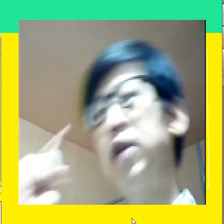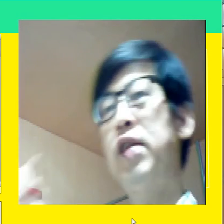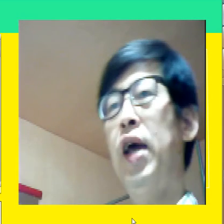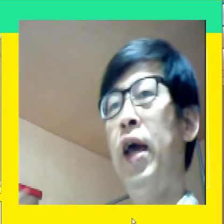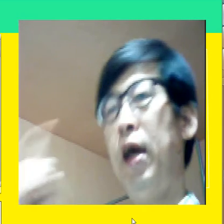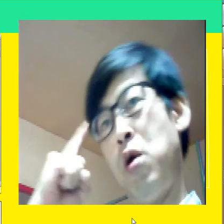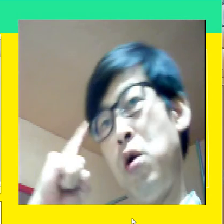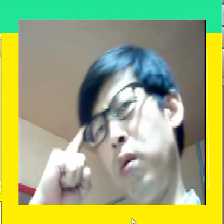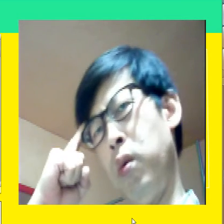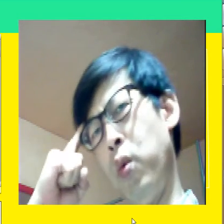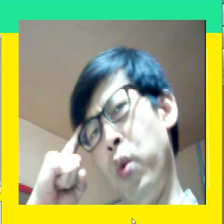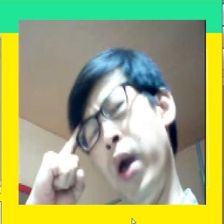때 왜